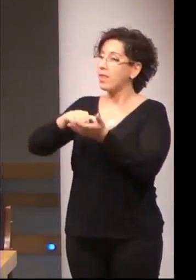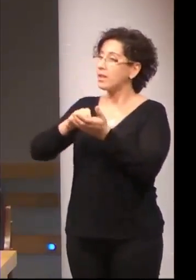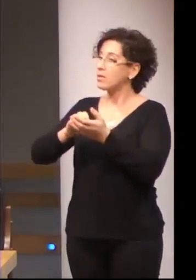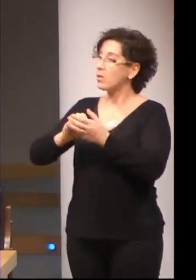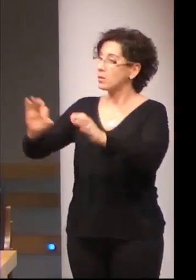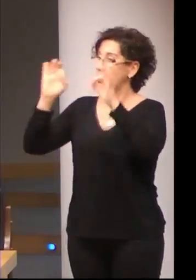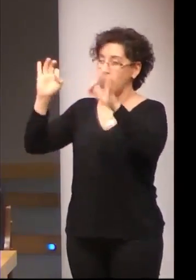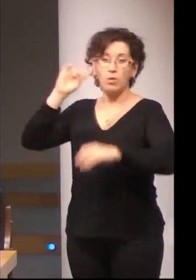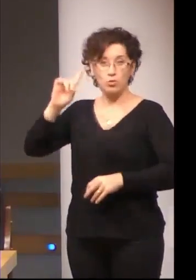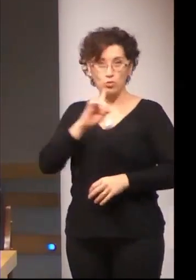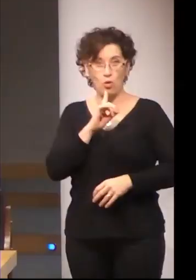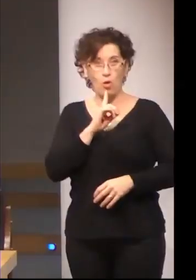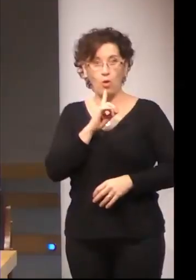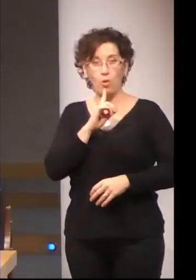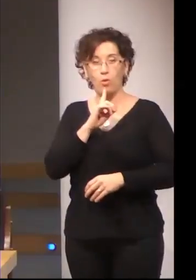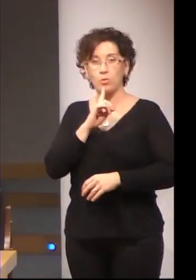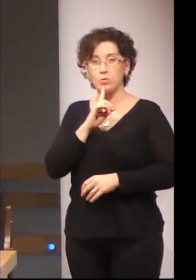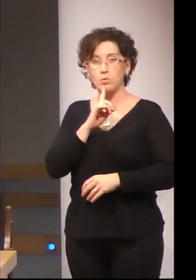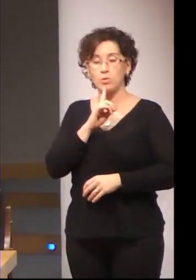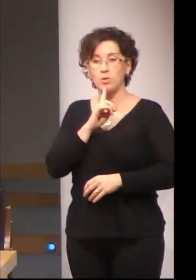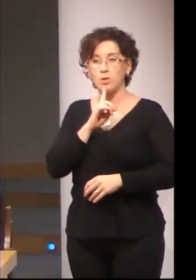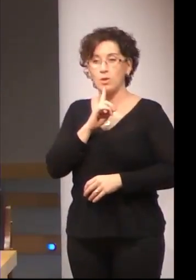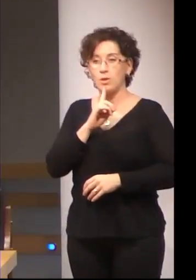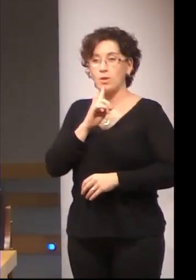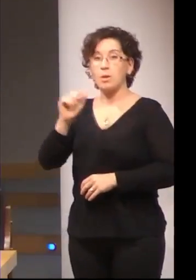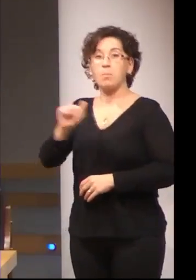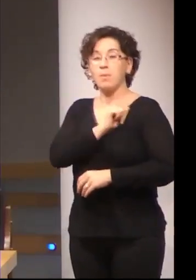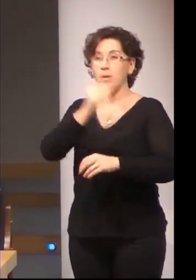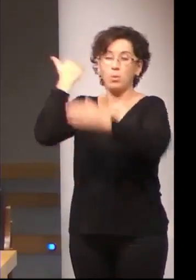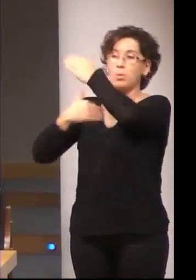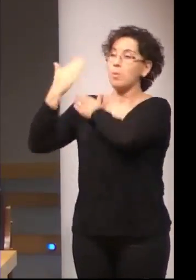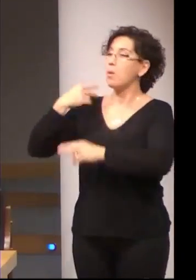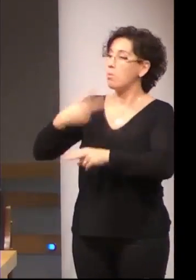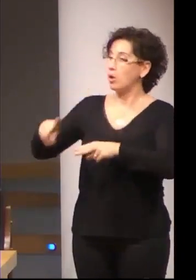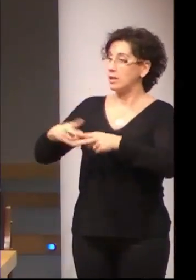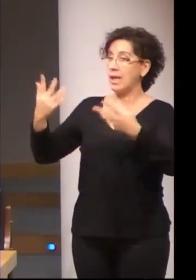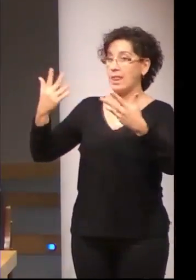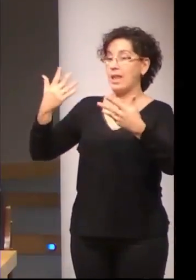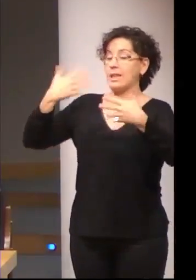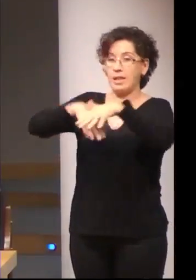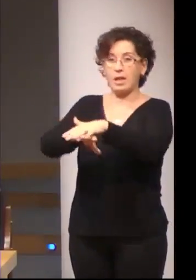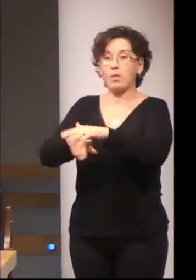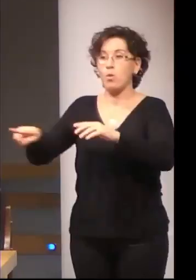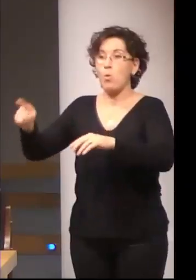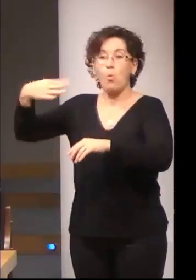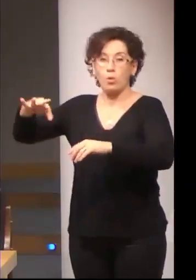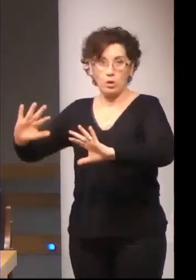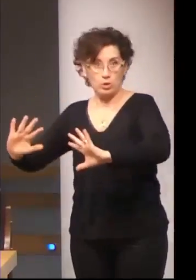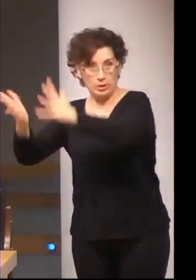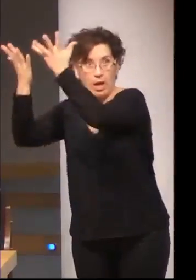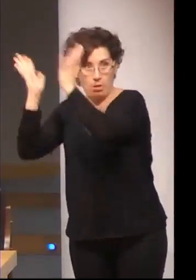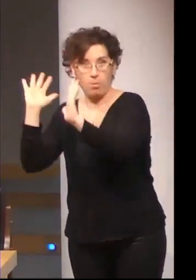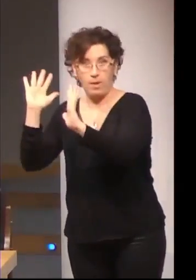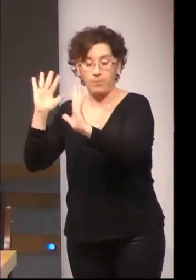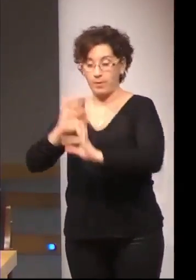Augusta con la política de integración fue uno de los que ha sobrevivido. El ciclo formativo se